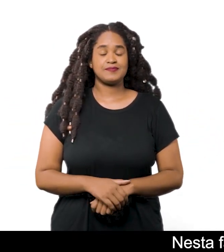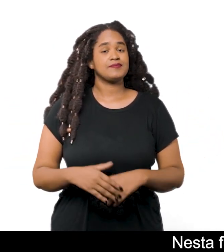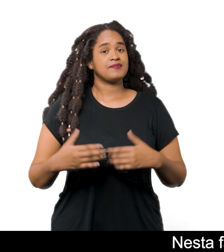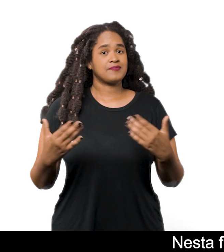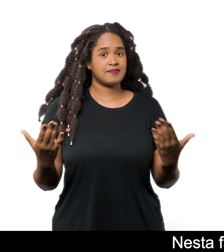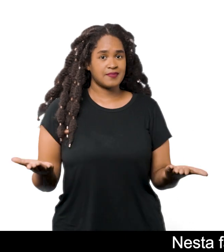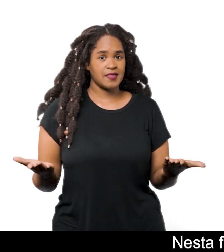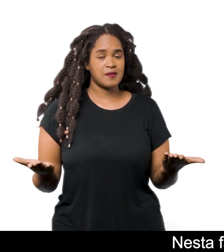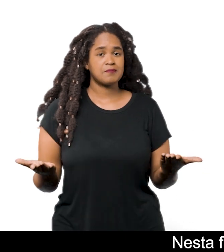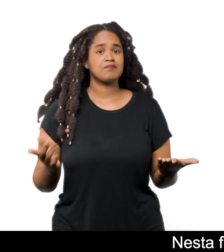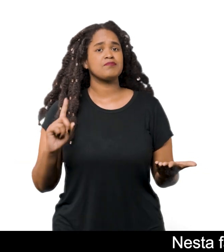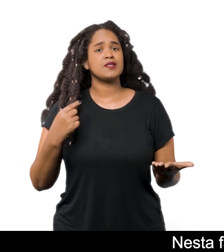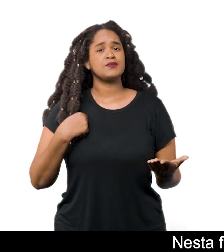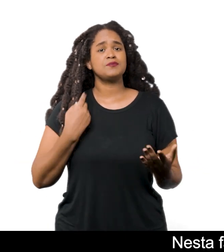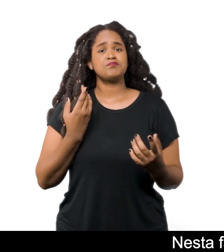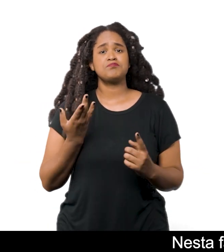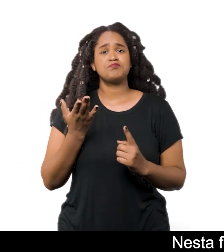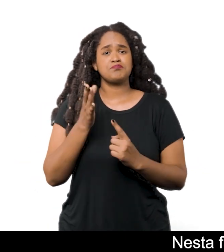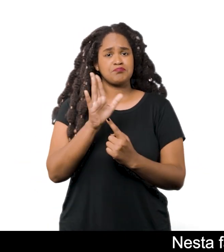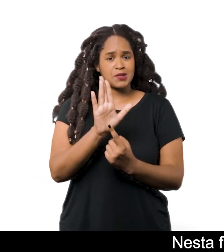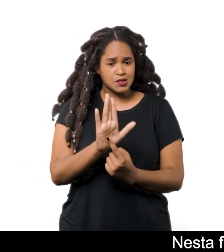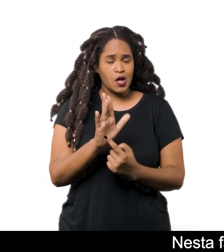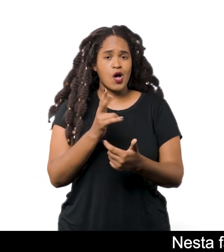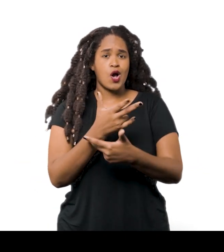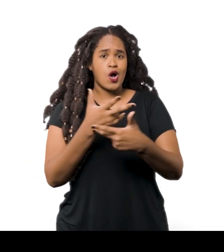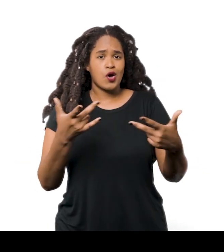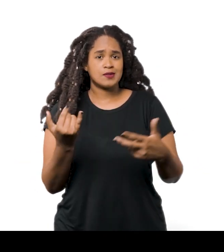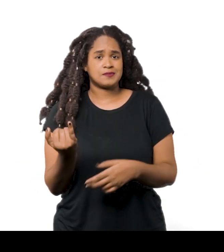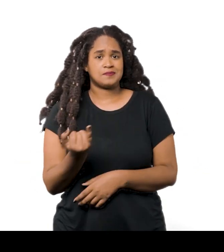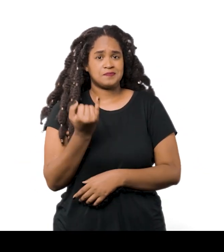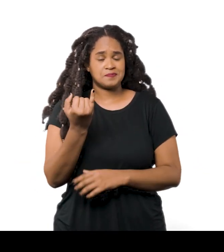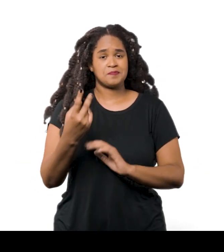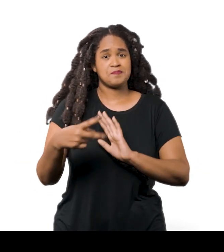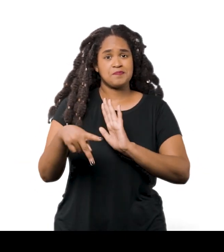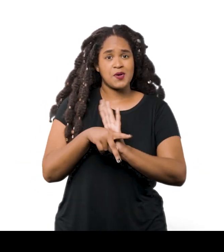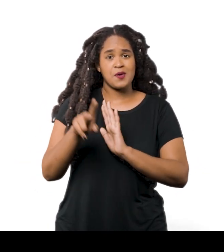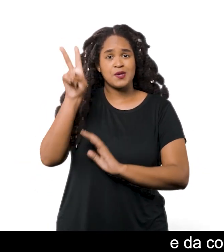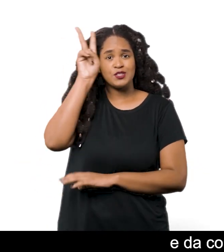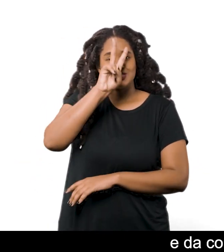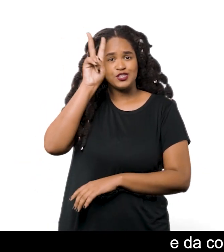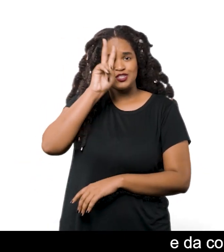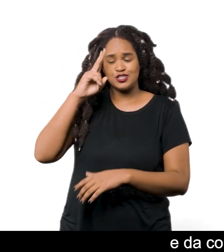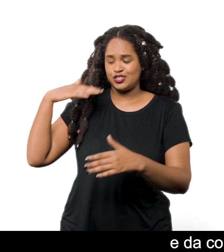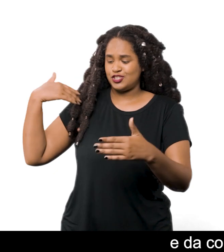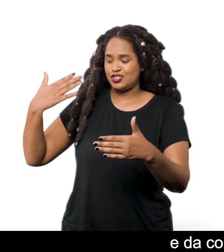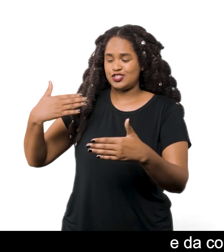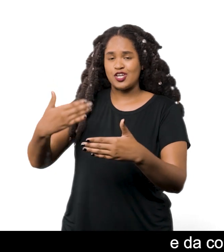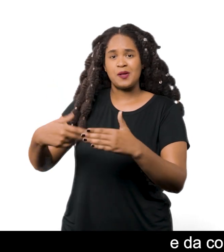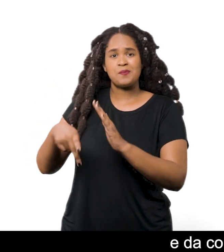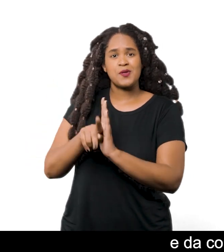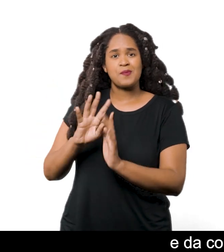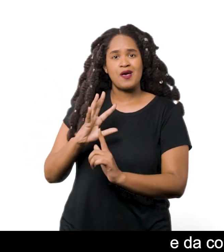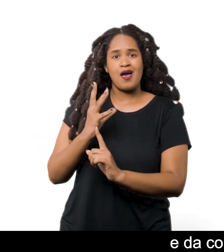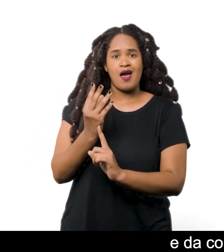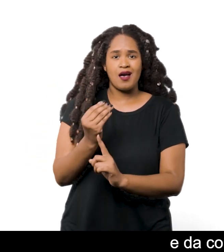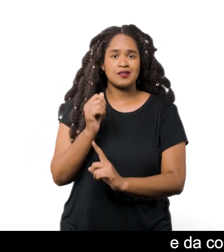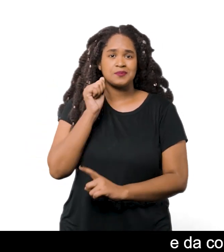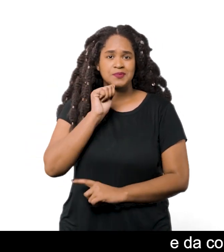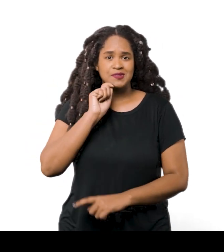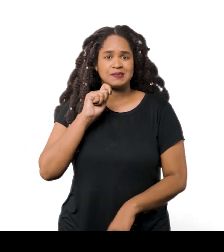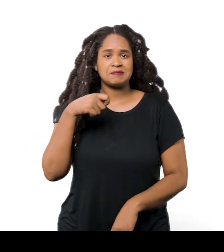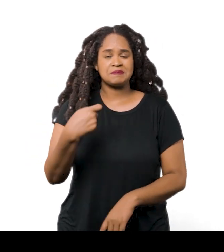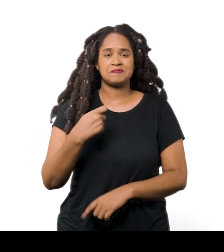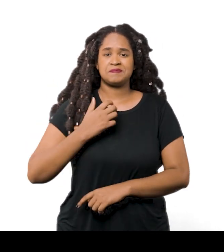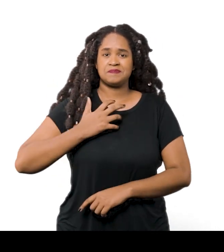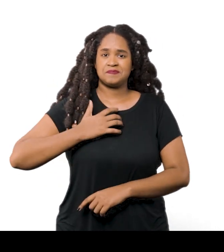Nesta faixa destacamos um conjunto de elementos que fazem parte da trajetória e da construção artística de Melissa Code